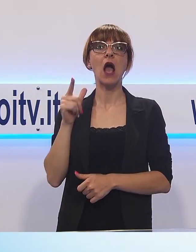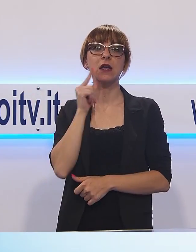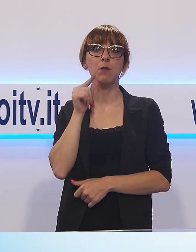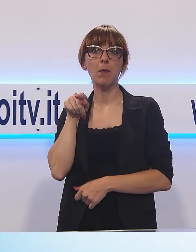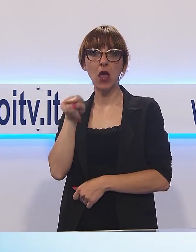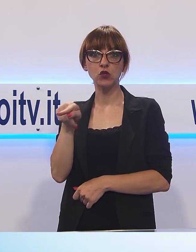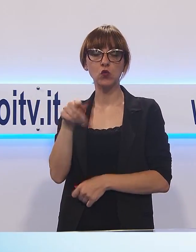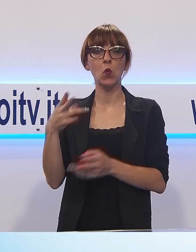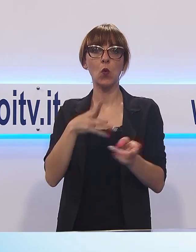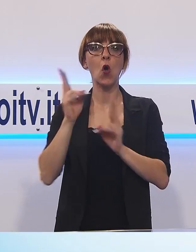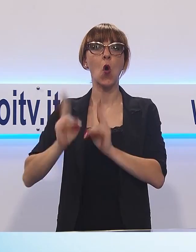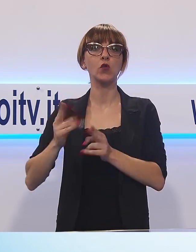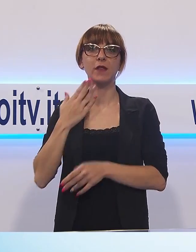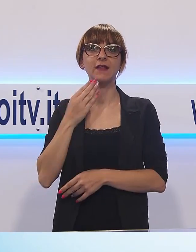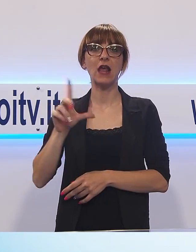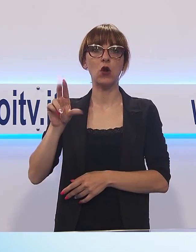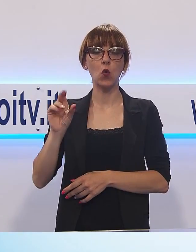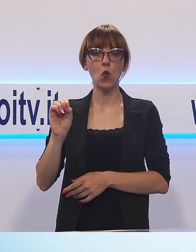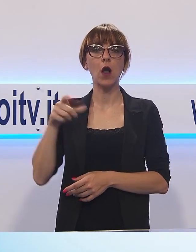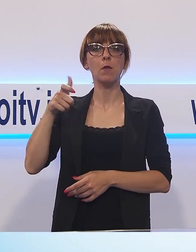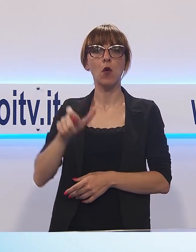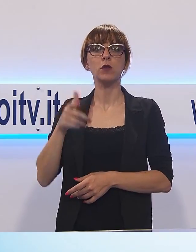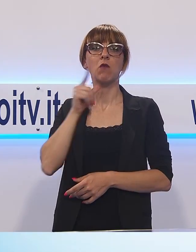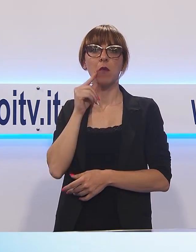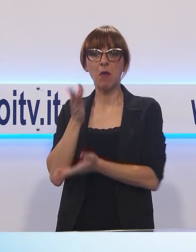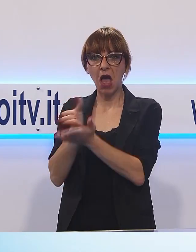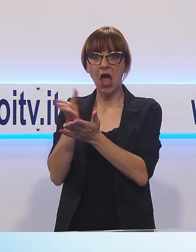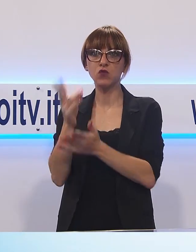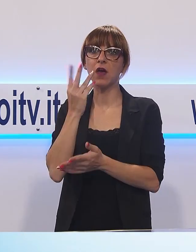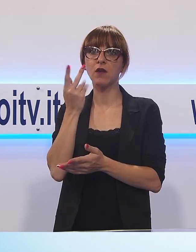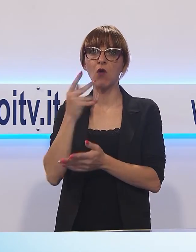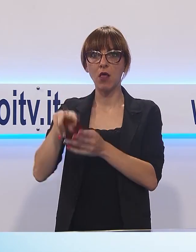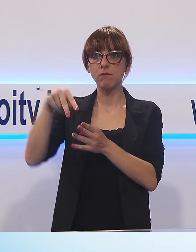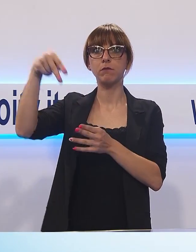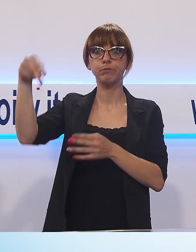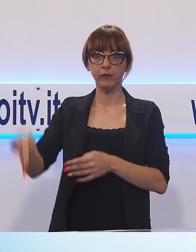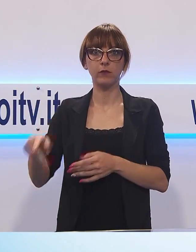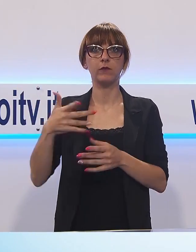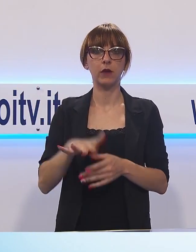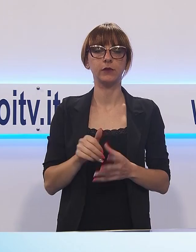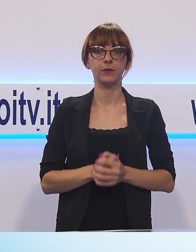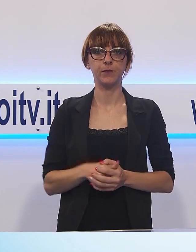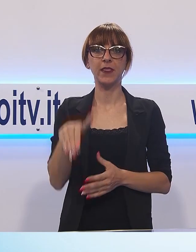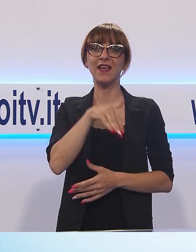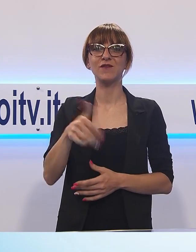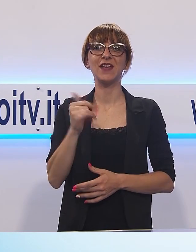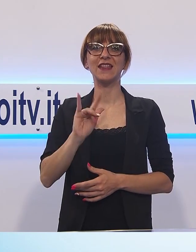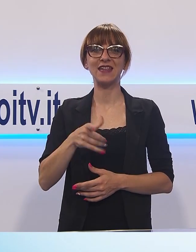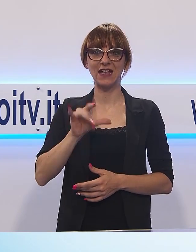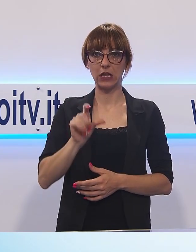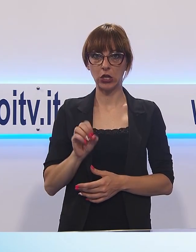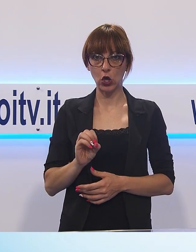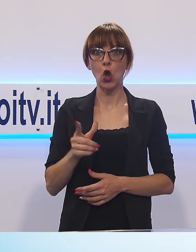figlio, senso unico, contravvenzioni e proteste per la segnaletica. Da lunedì sono partiti anche i lavori delle ferrovie in via